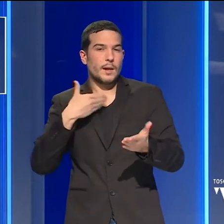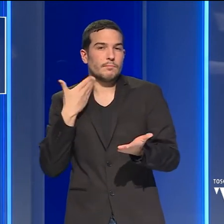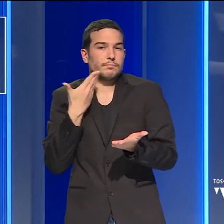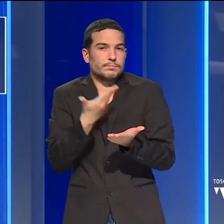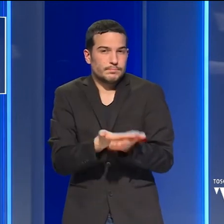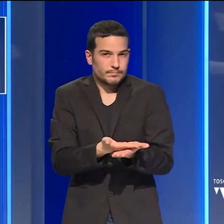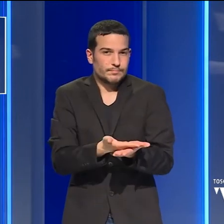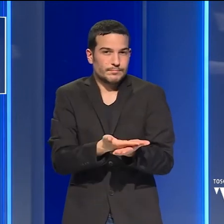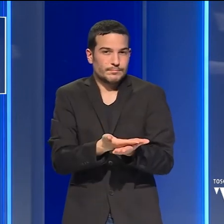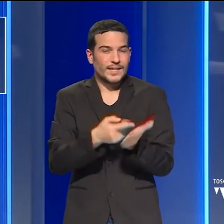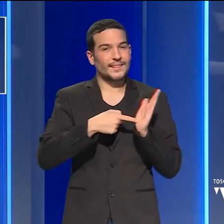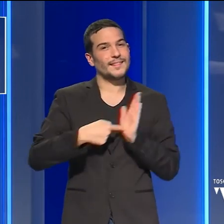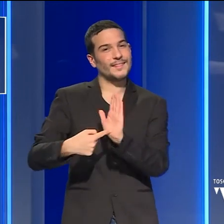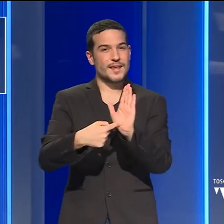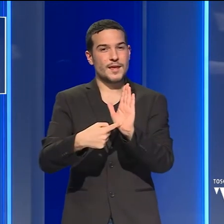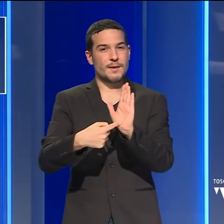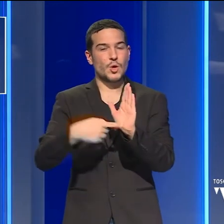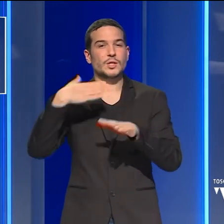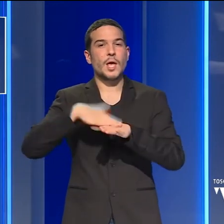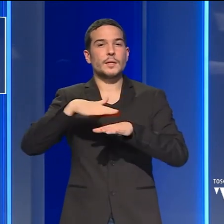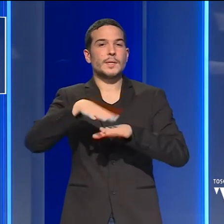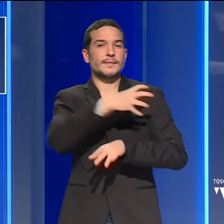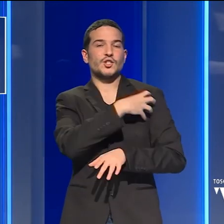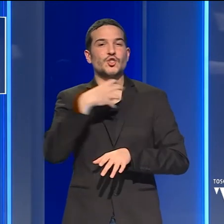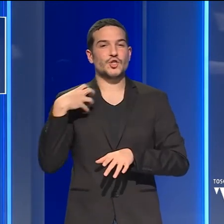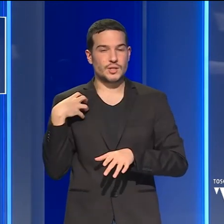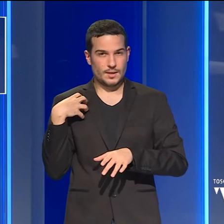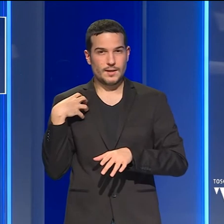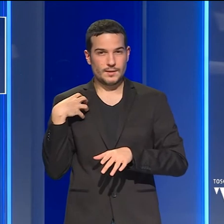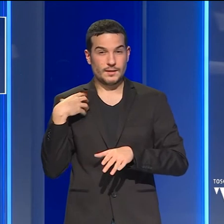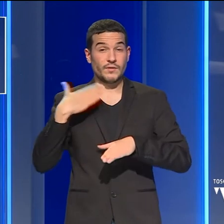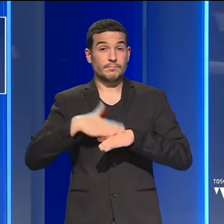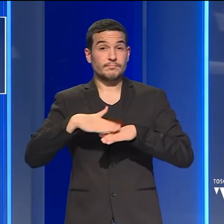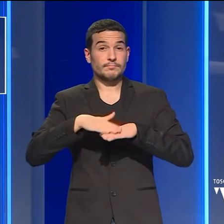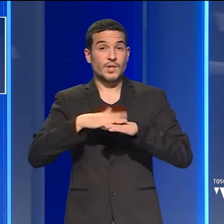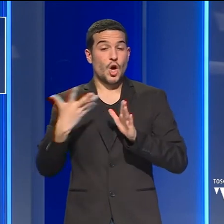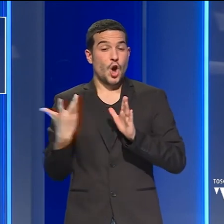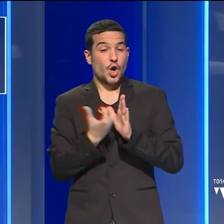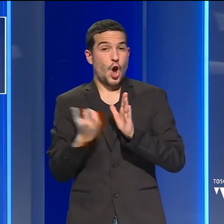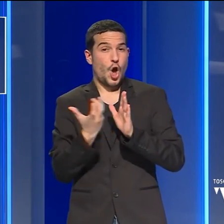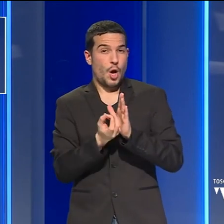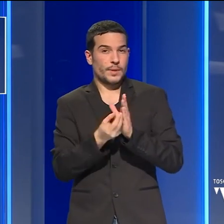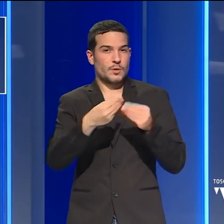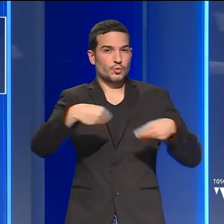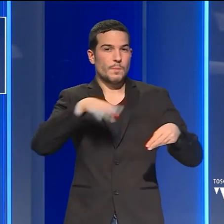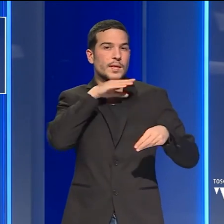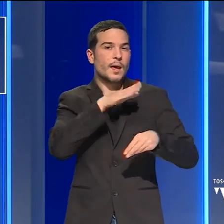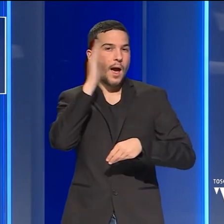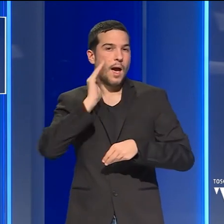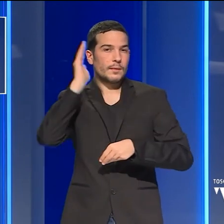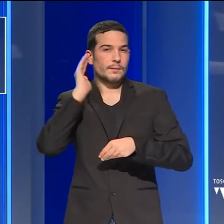dimostrazioni di esperienze scientifiche utilizzando repliche degli strumenti antichi.